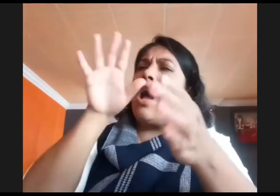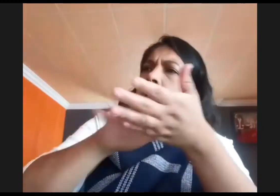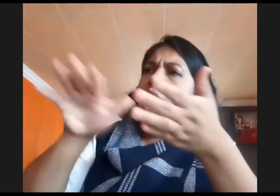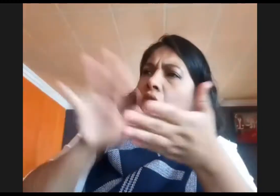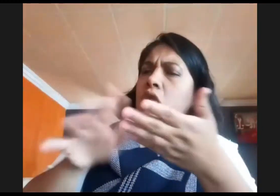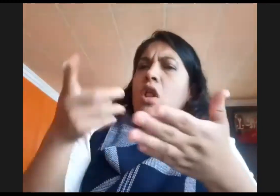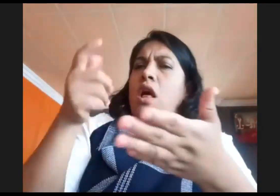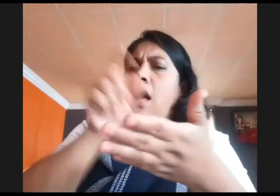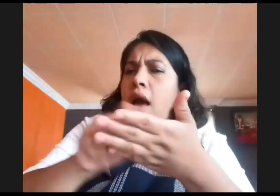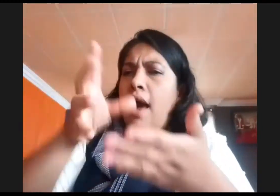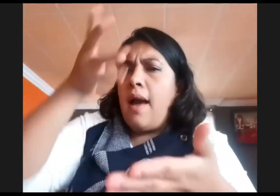comprensión de la misma.